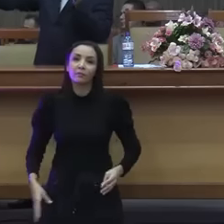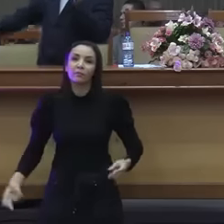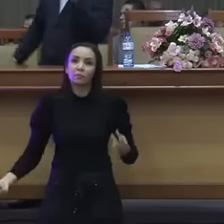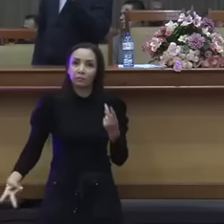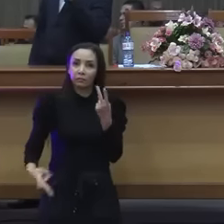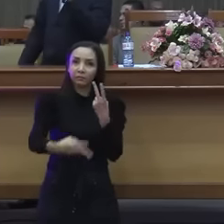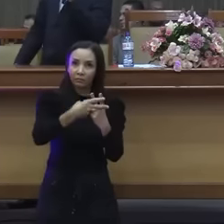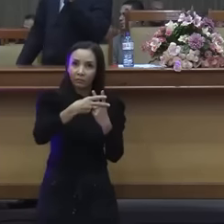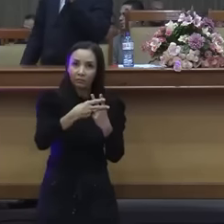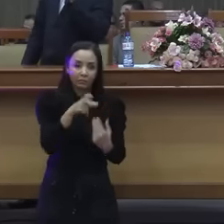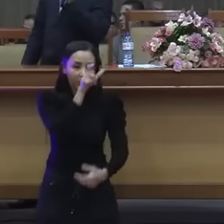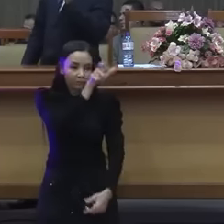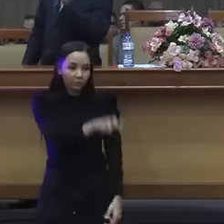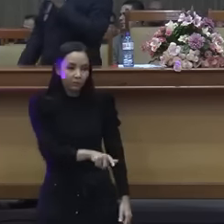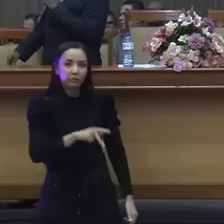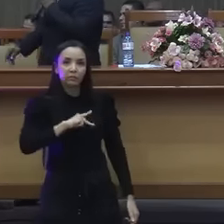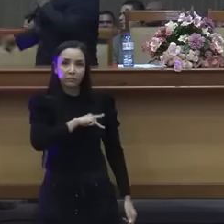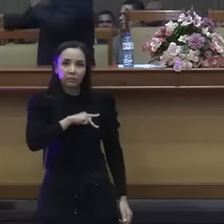pisa